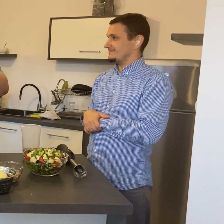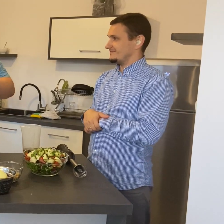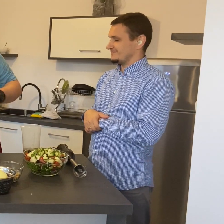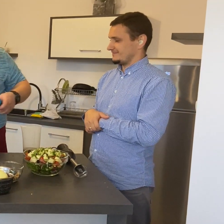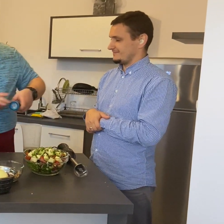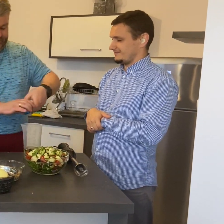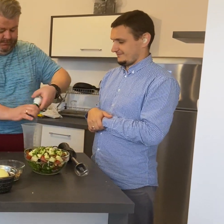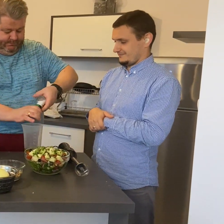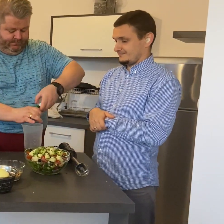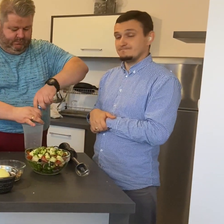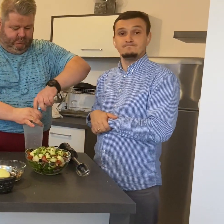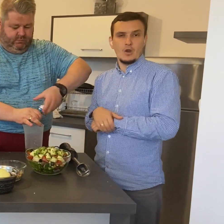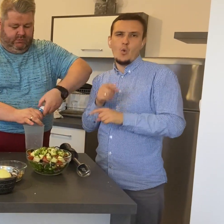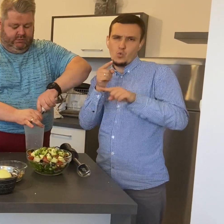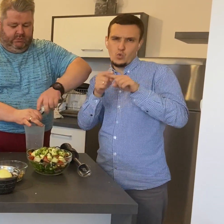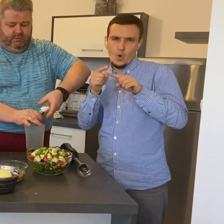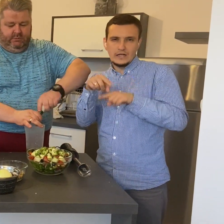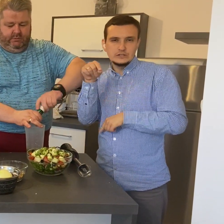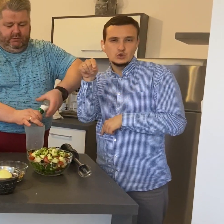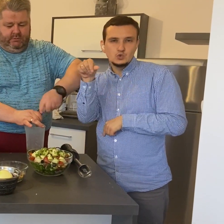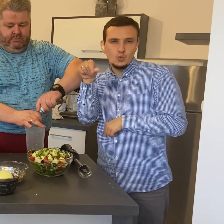Troszeczkę soli.